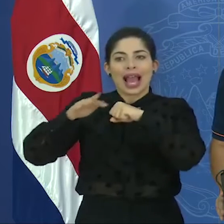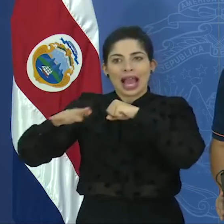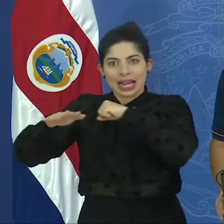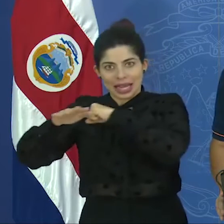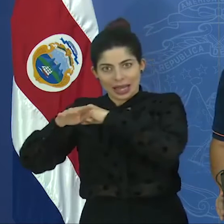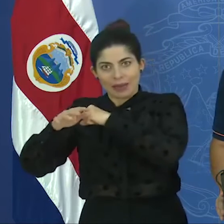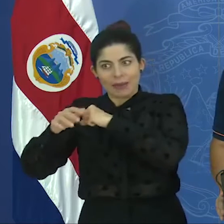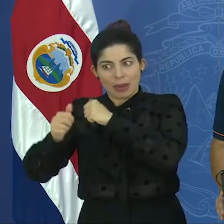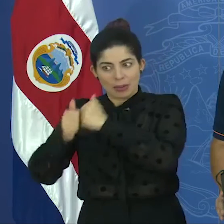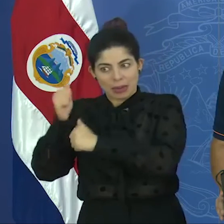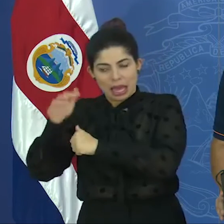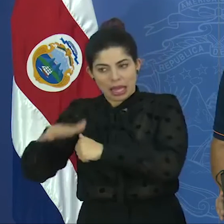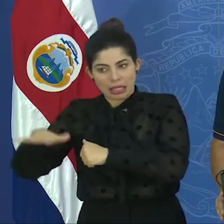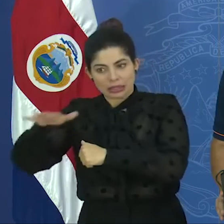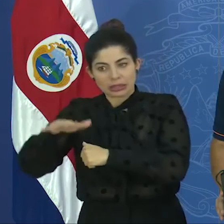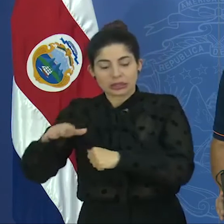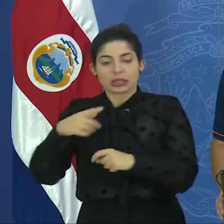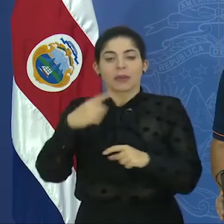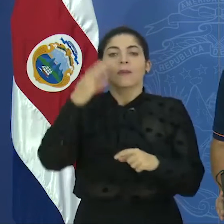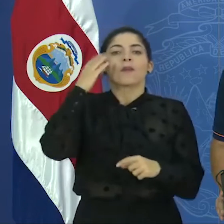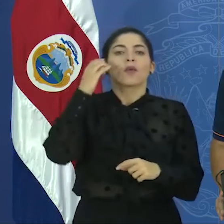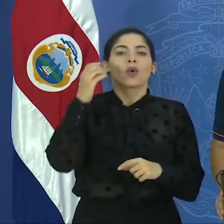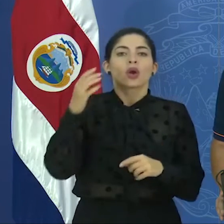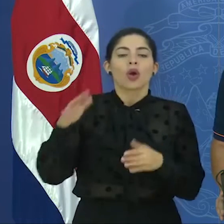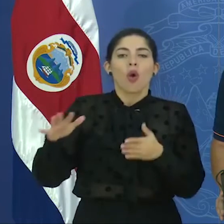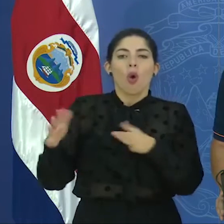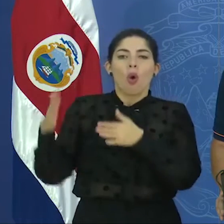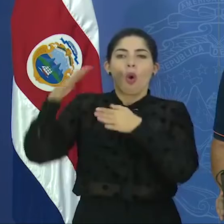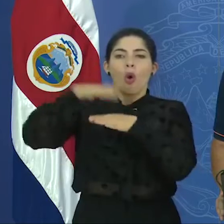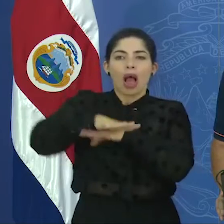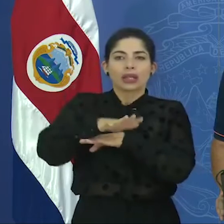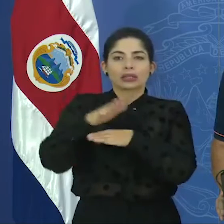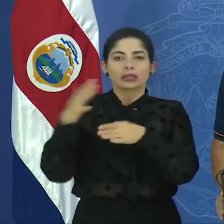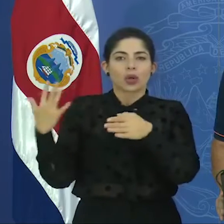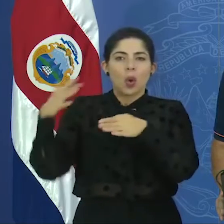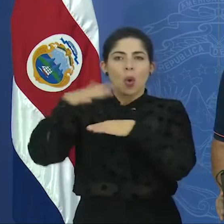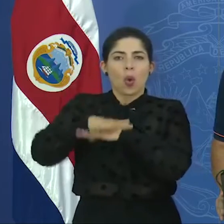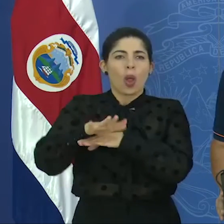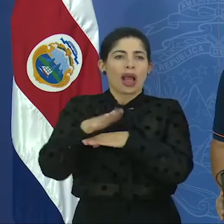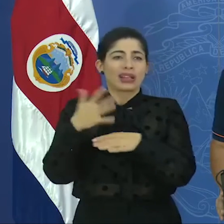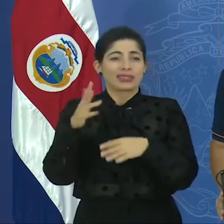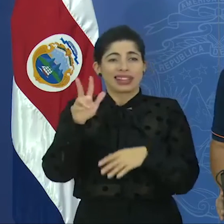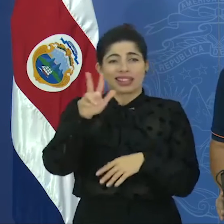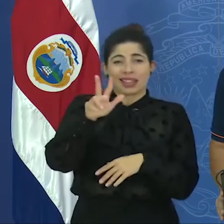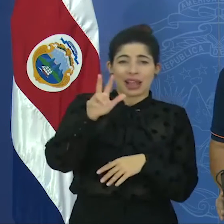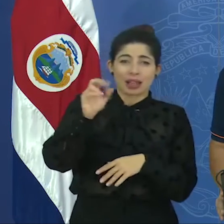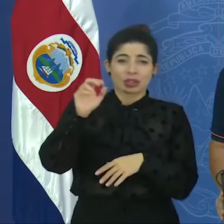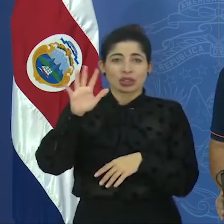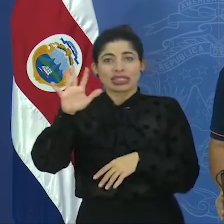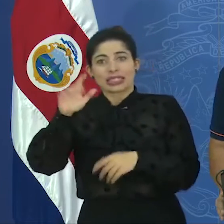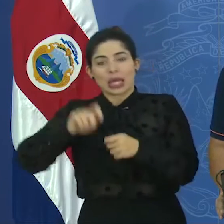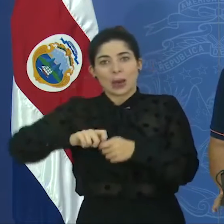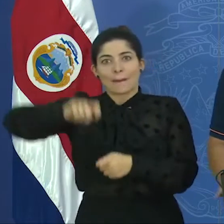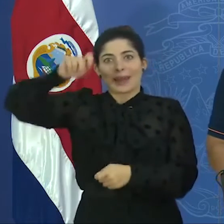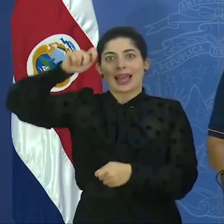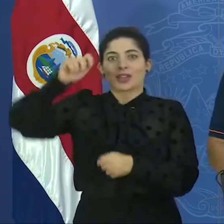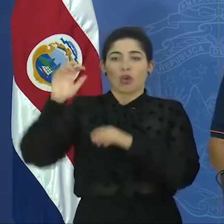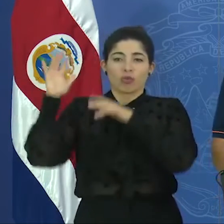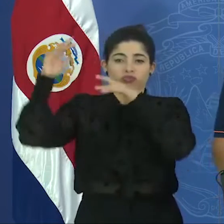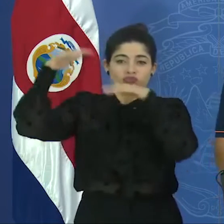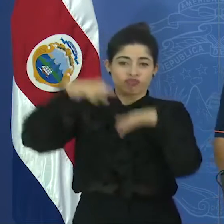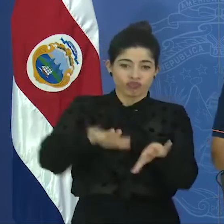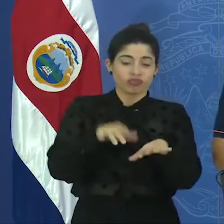y justamente a partir de un aumento en el oleaje, olas de aproximadamente 3 a 3.5 metros han